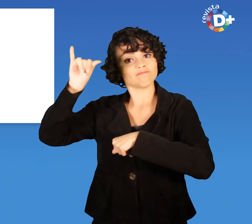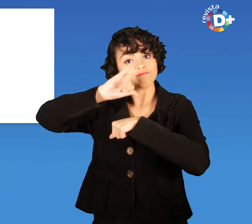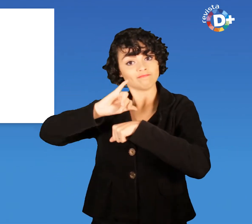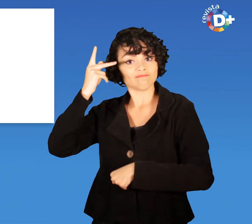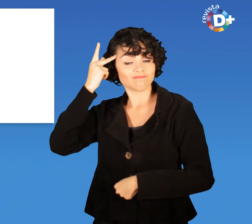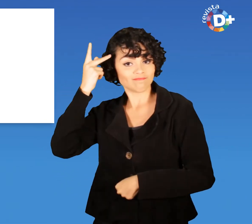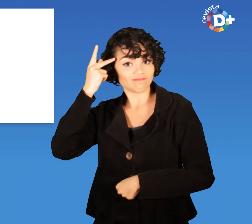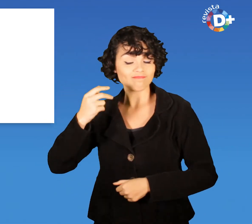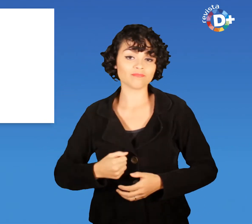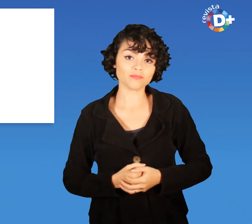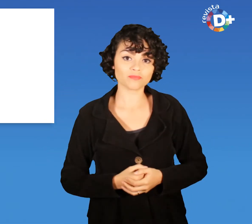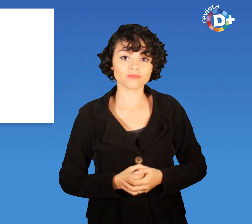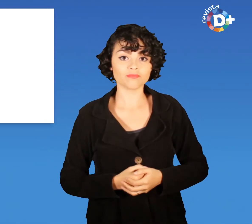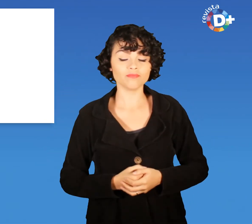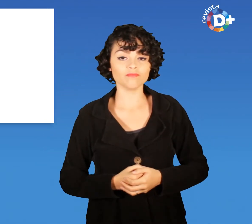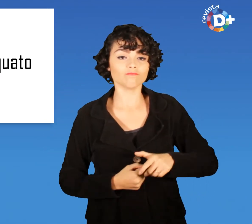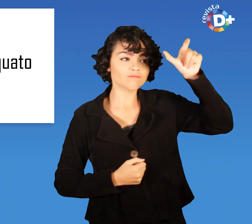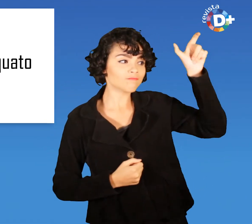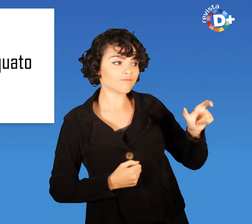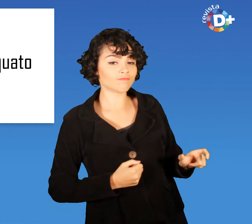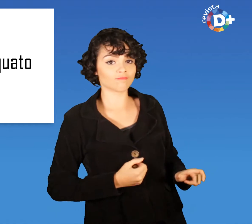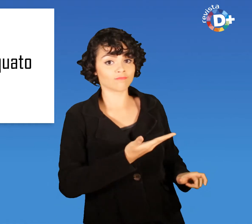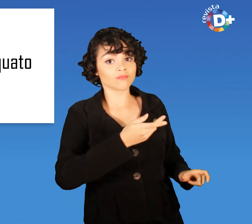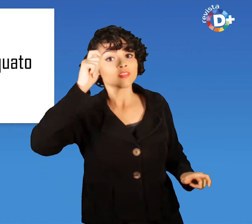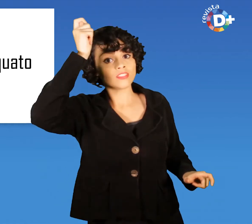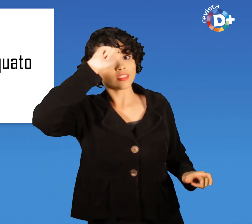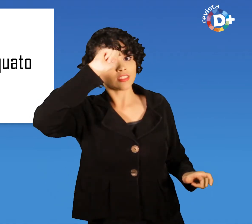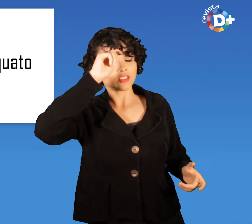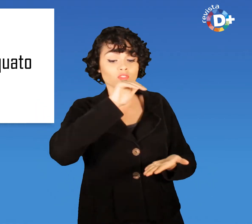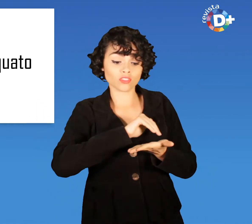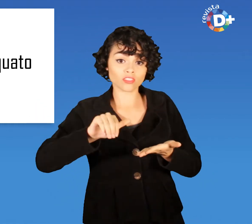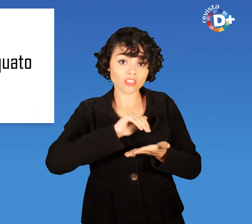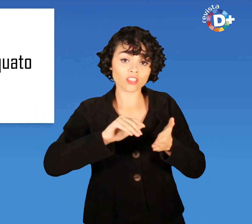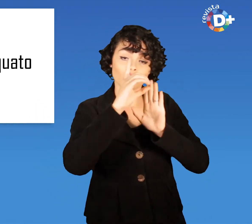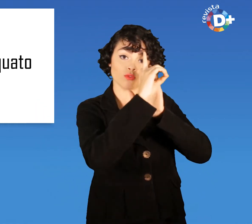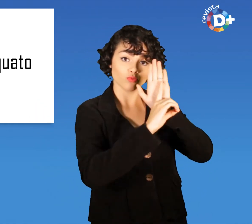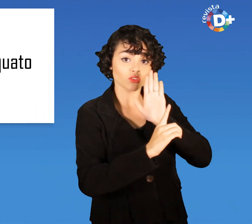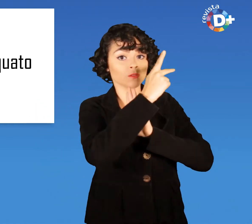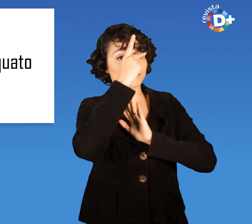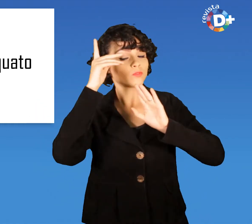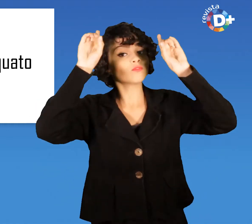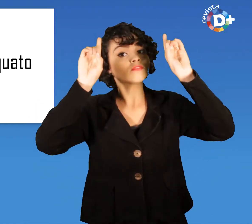Cid Torquato, Secretário de Direitos da Pessoa com Deficiência de São Paulo